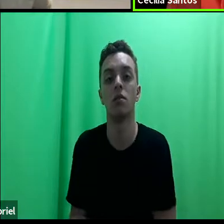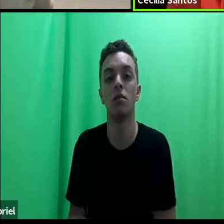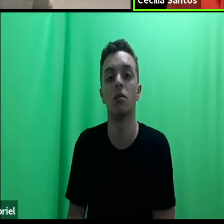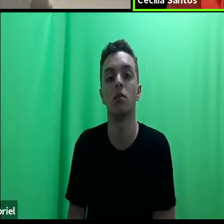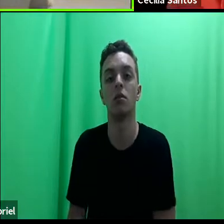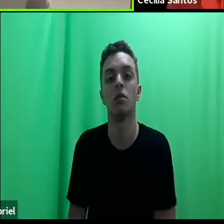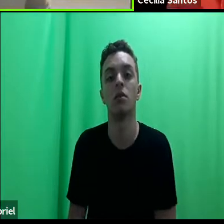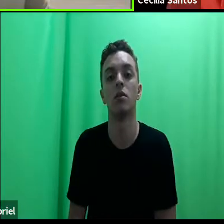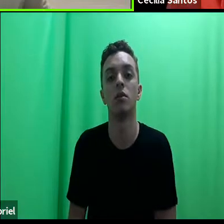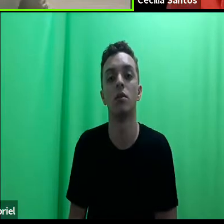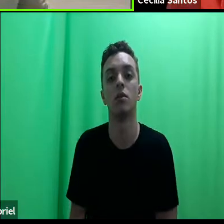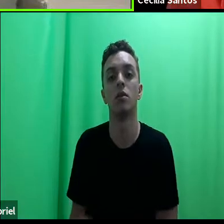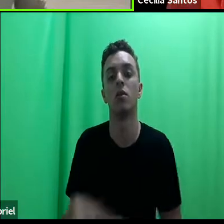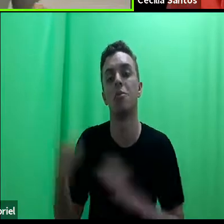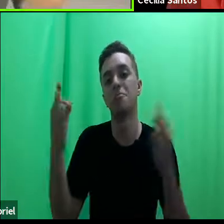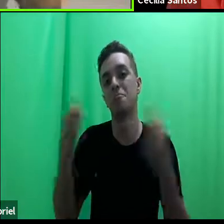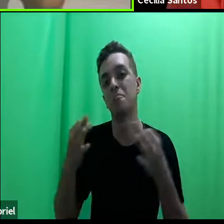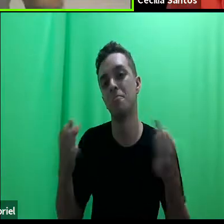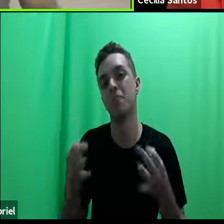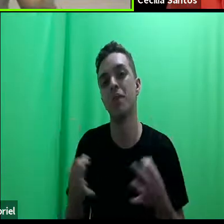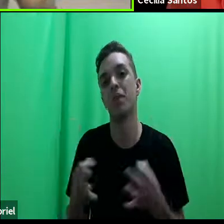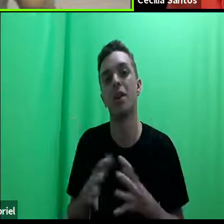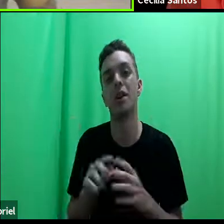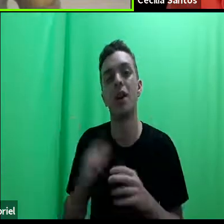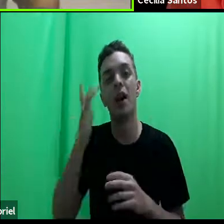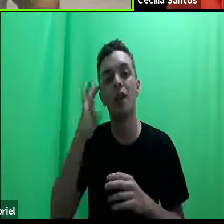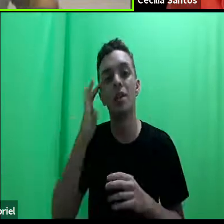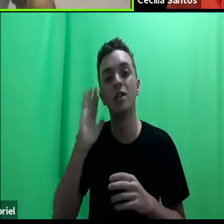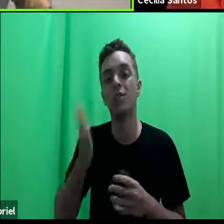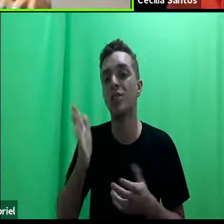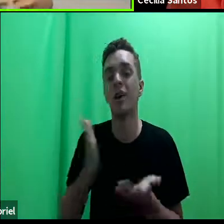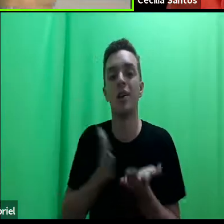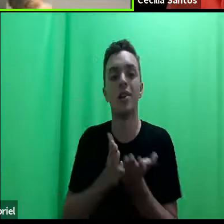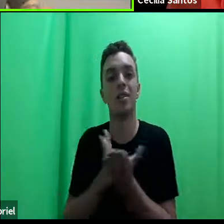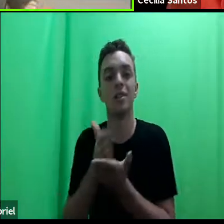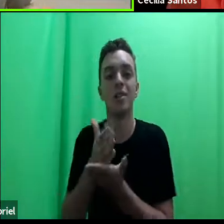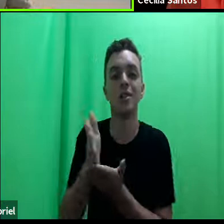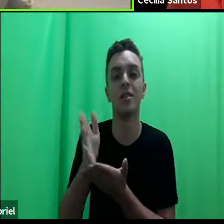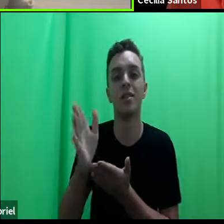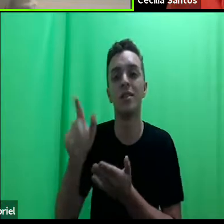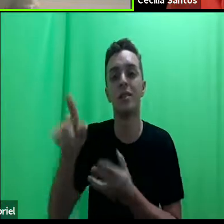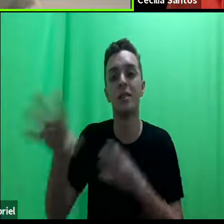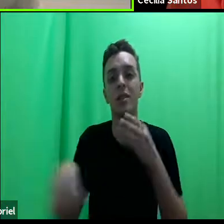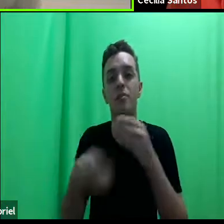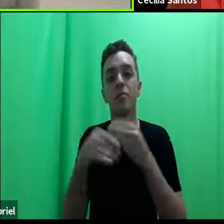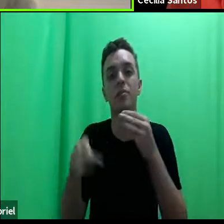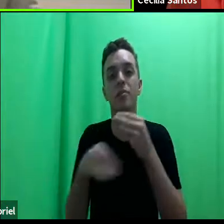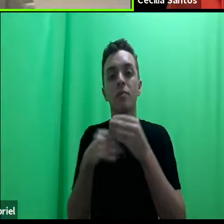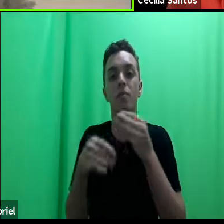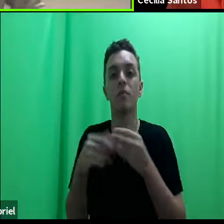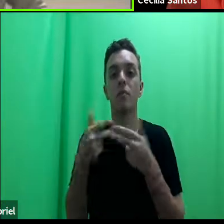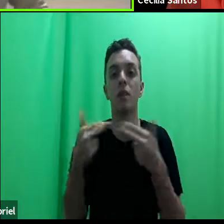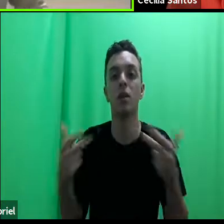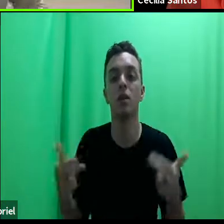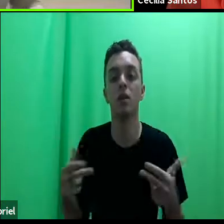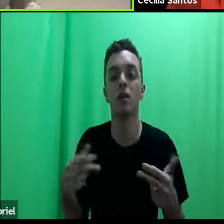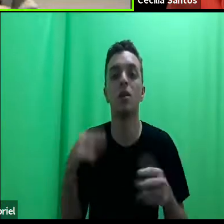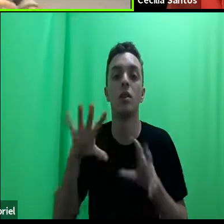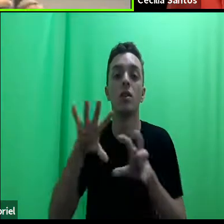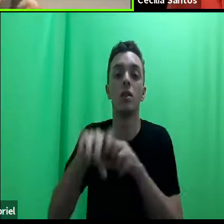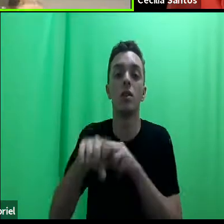o senhor é perfeito, acho que já vai dando caminhos para a gente, e uma das coisas que as formações